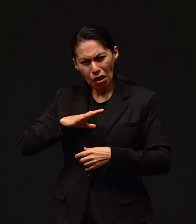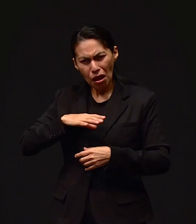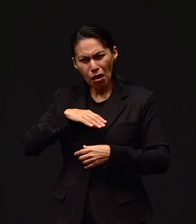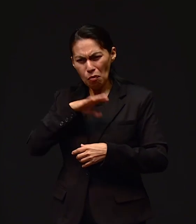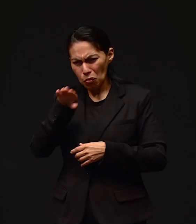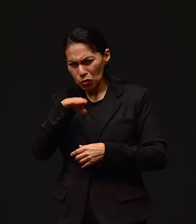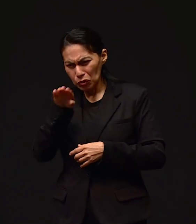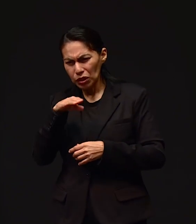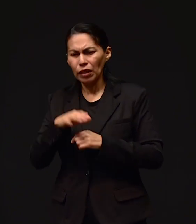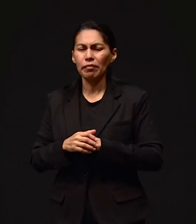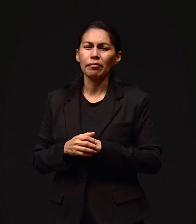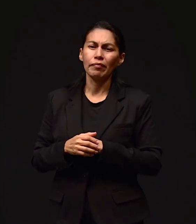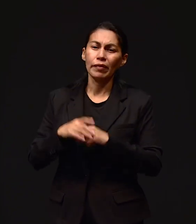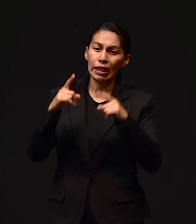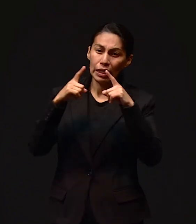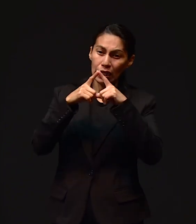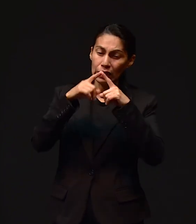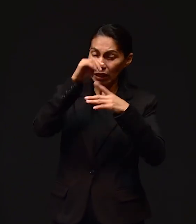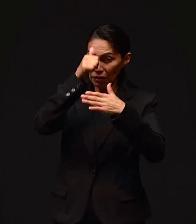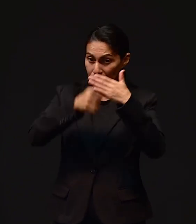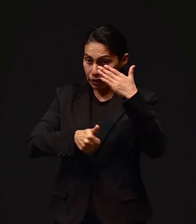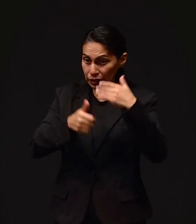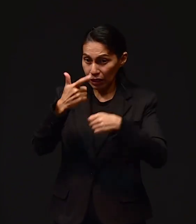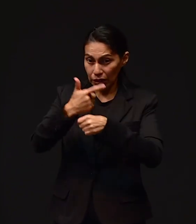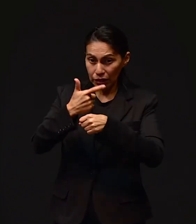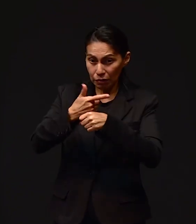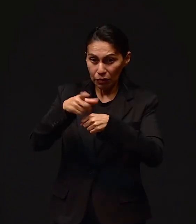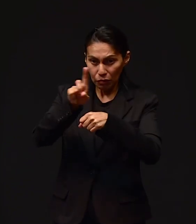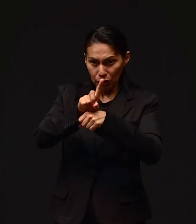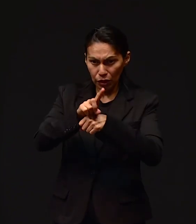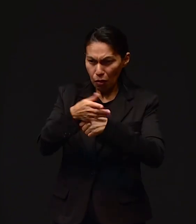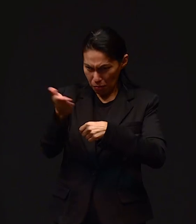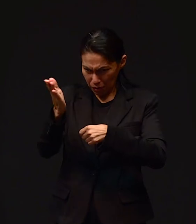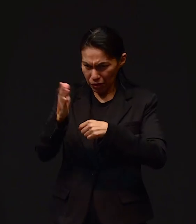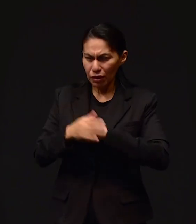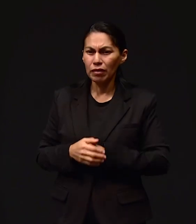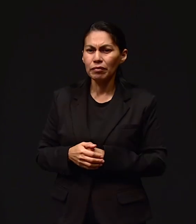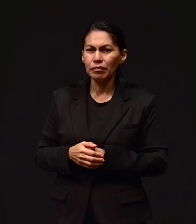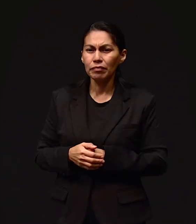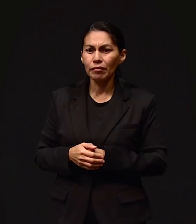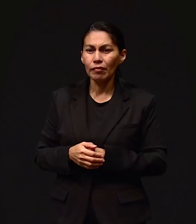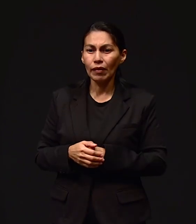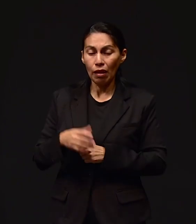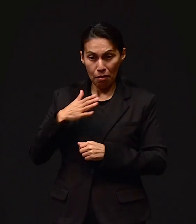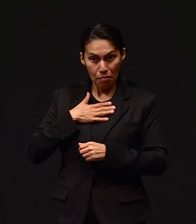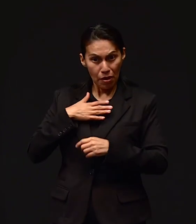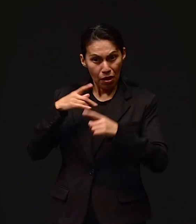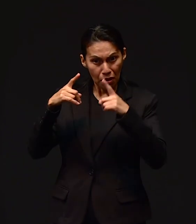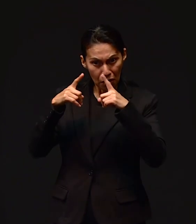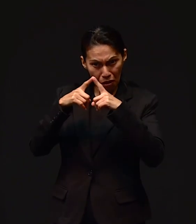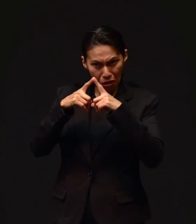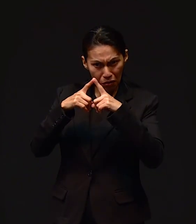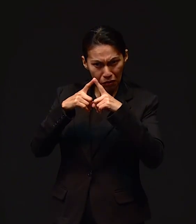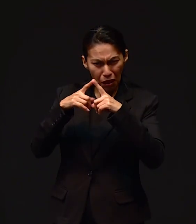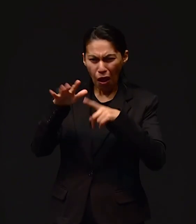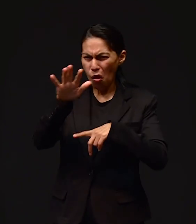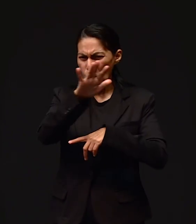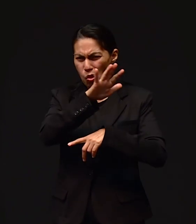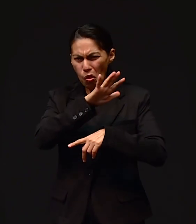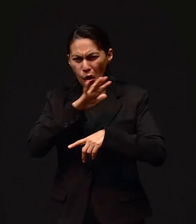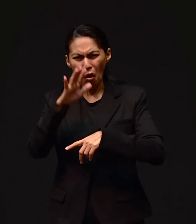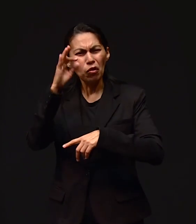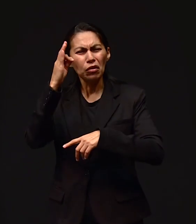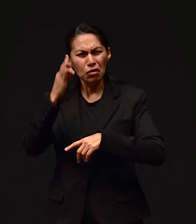nada más. Iglesia adventista del séptimo día y le va a dar la que más le quede cerca. Le dije, le invito. Vaya, la iglesia, en la iglesia, le dije, se